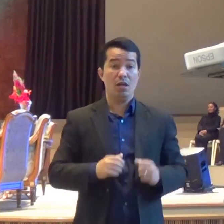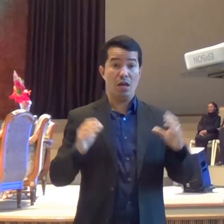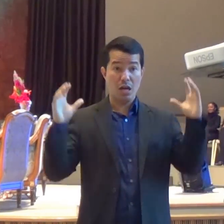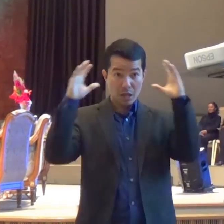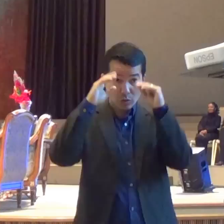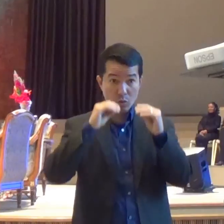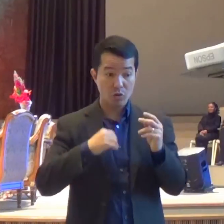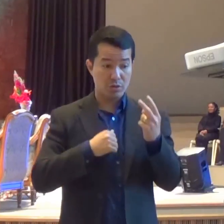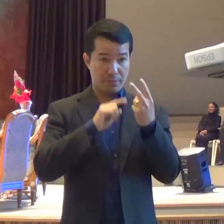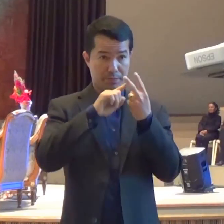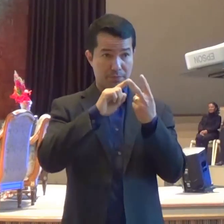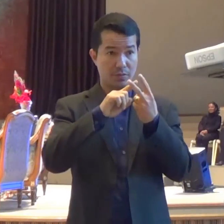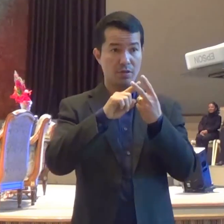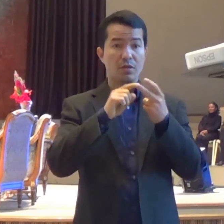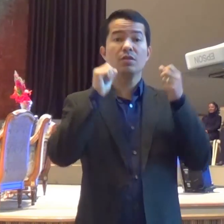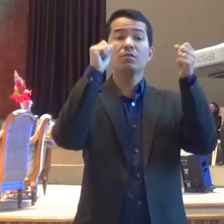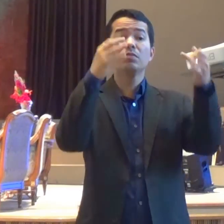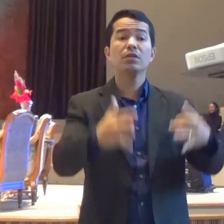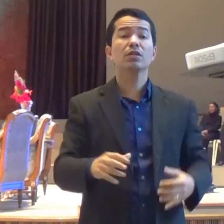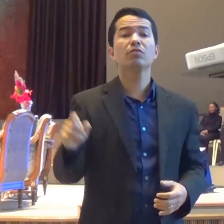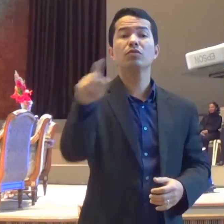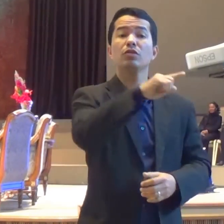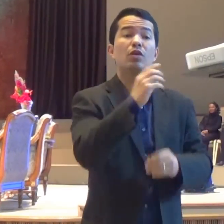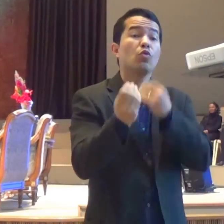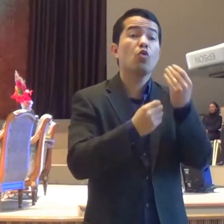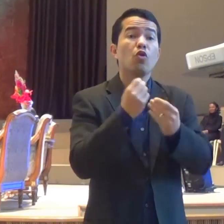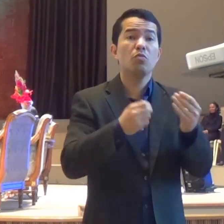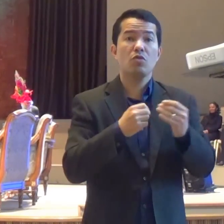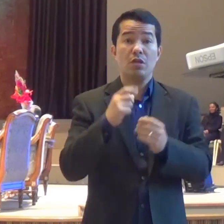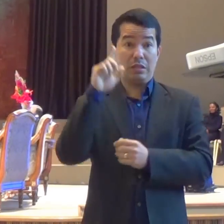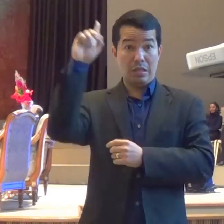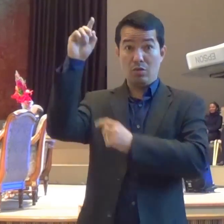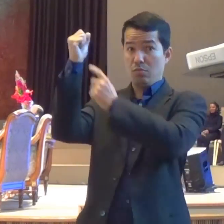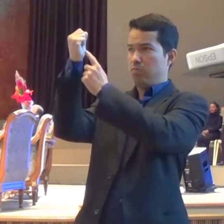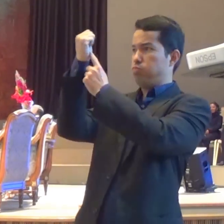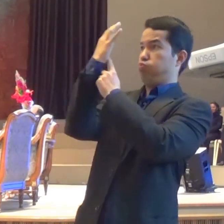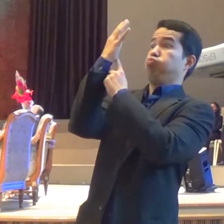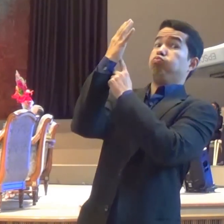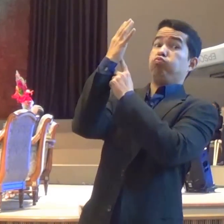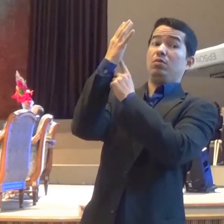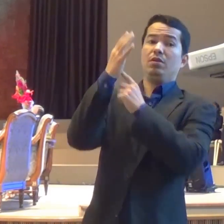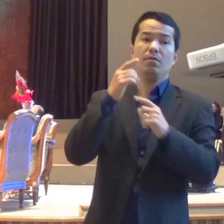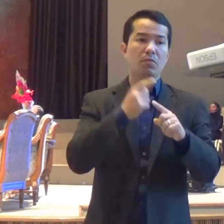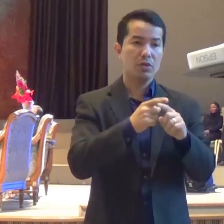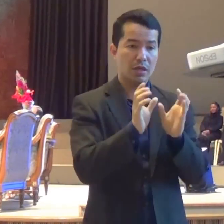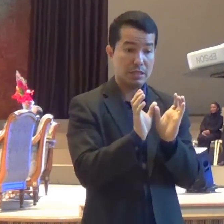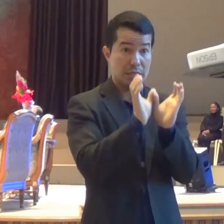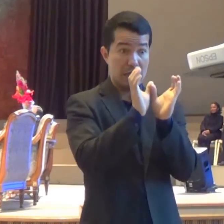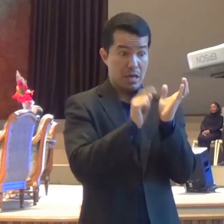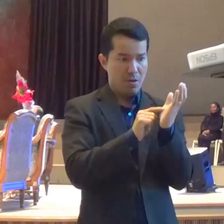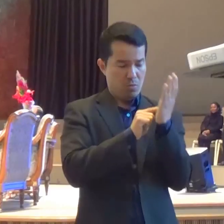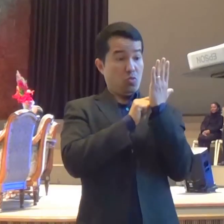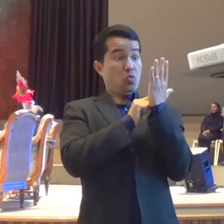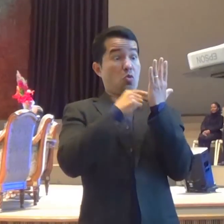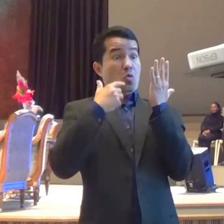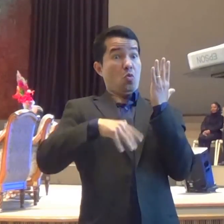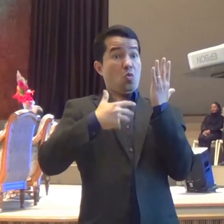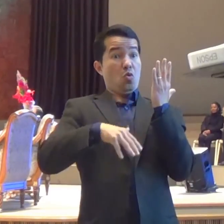revelação do coração A noite eu vou falar que cada vez que a gente celebra esse memorial Deus